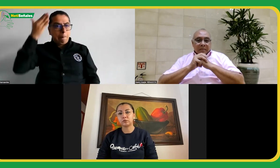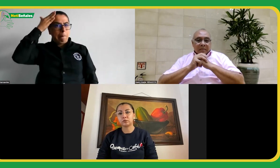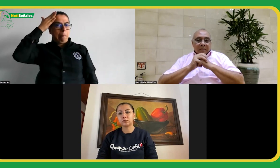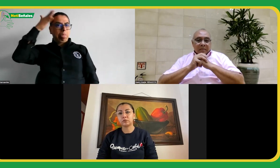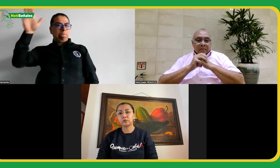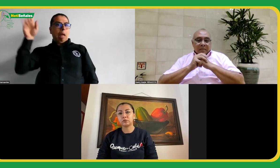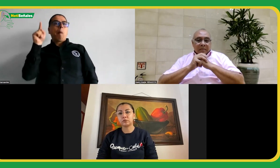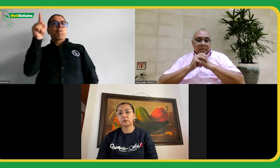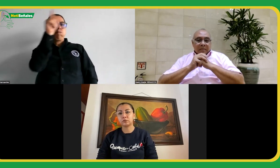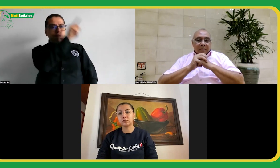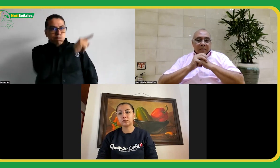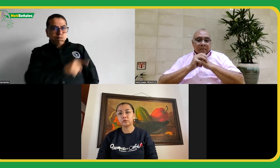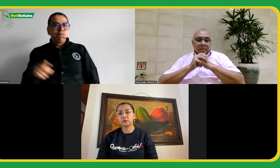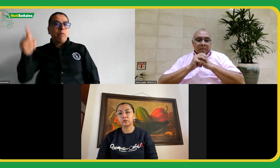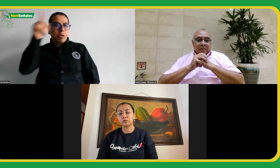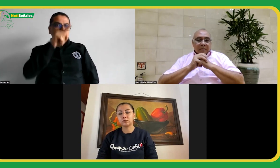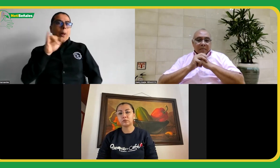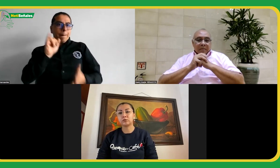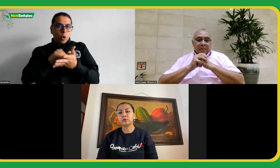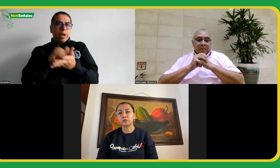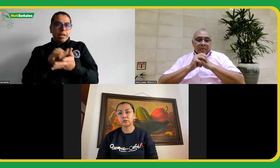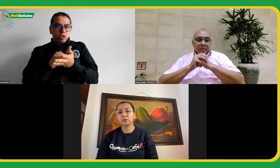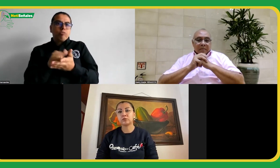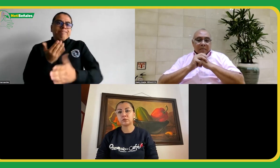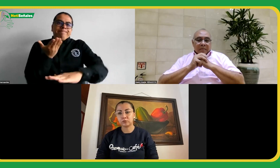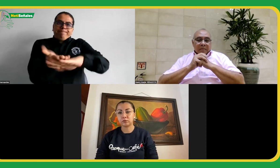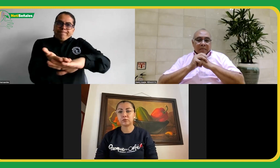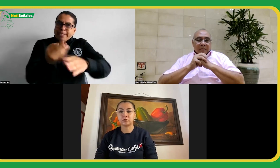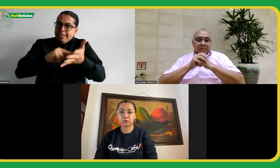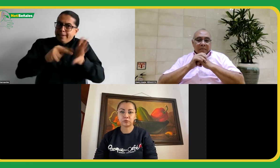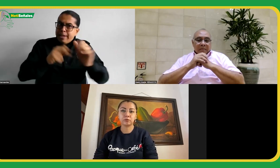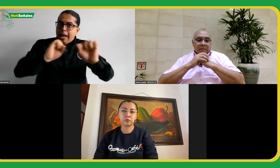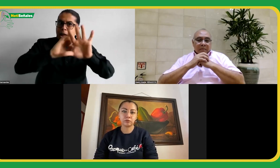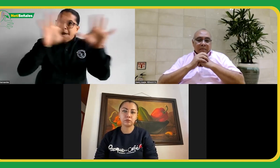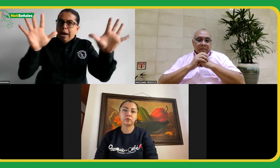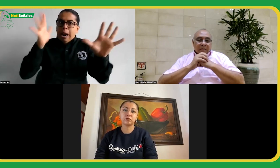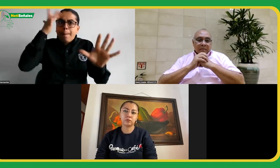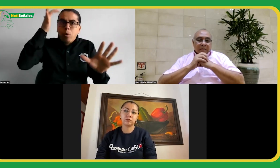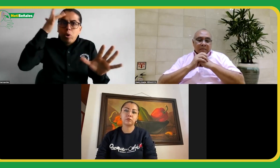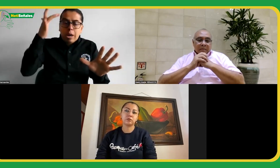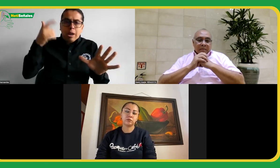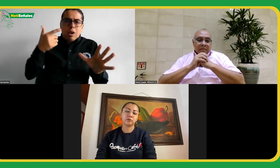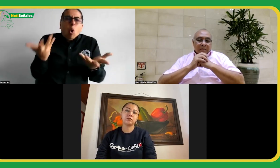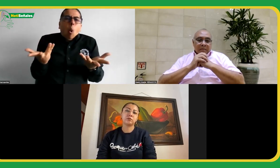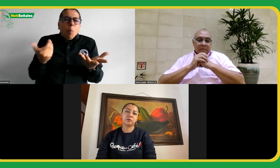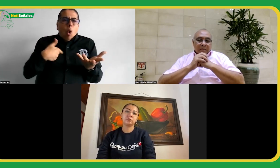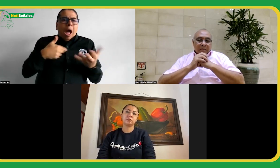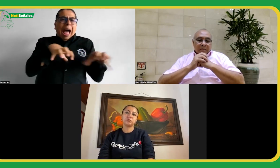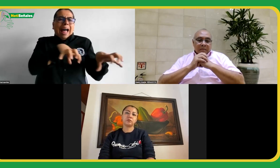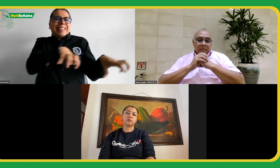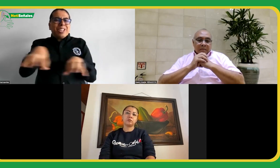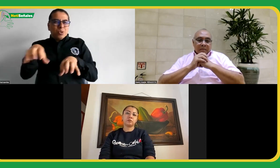aclarar esta actitud frente a gobiernos